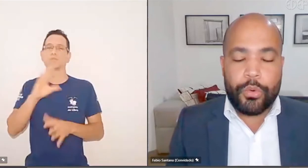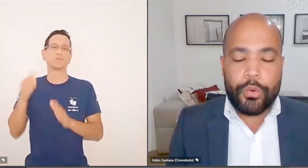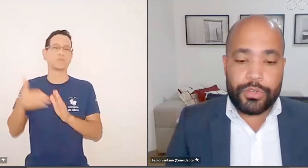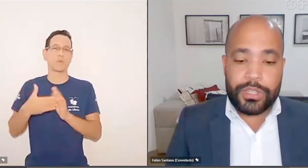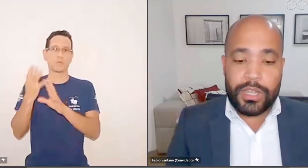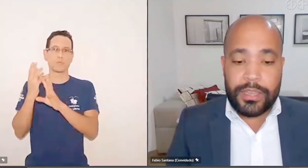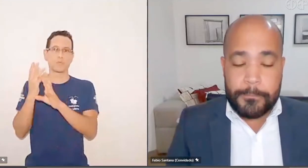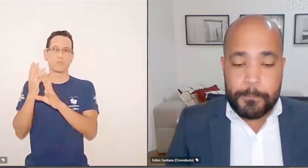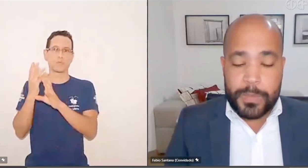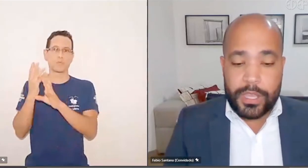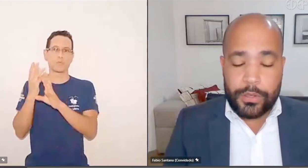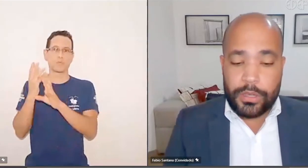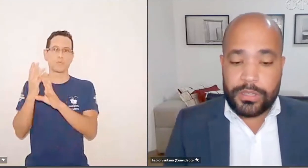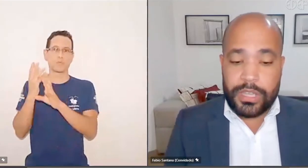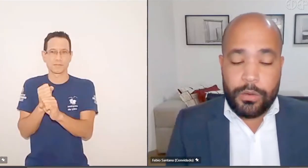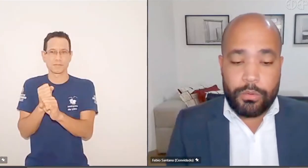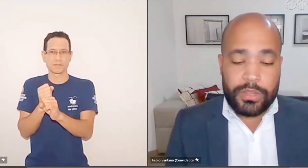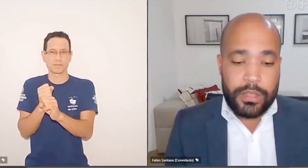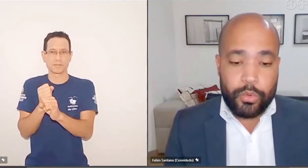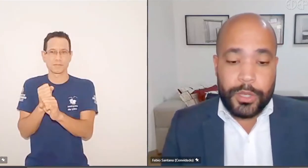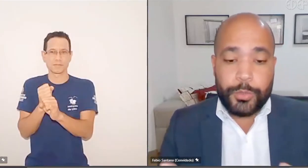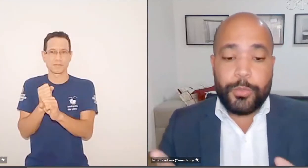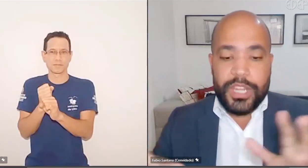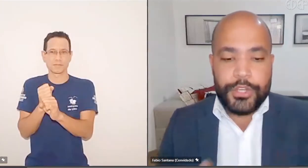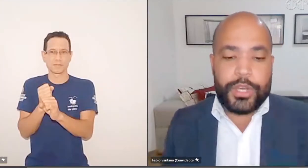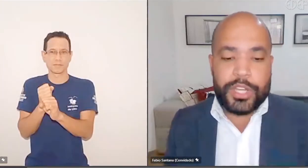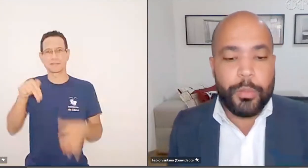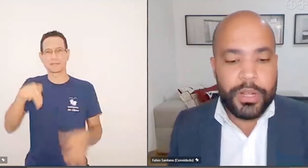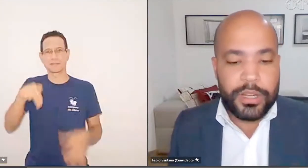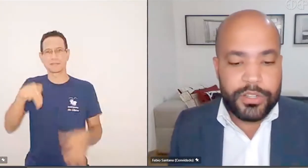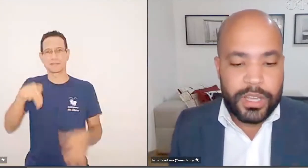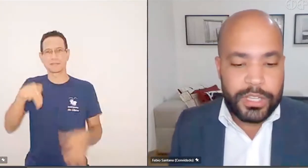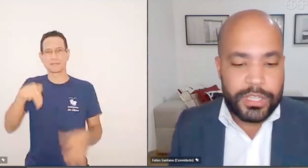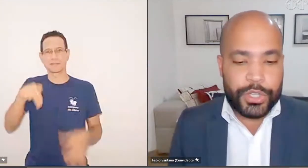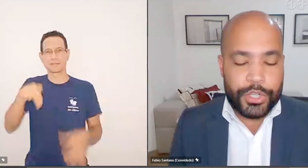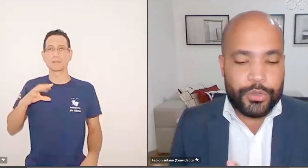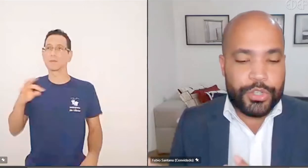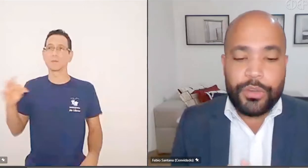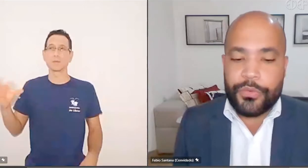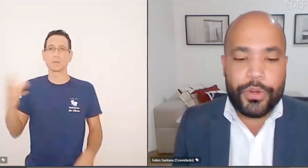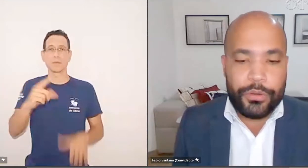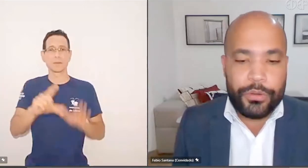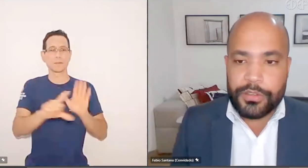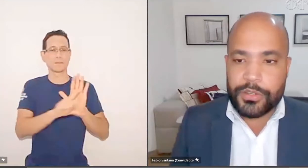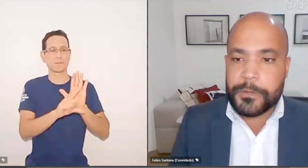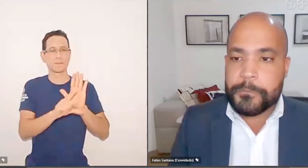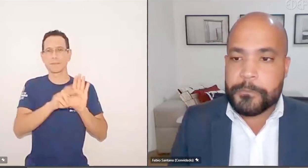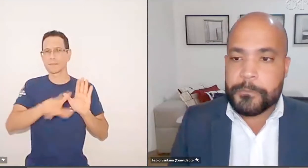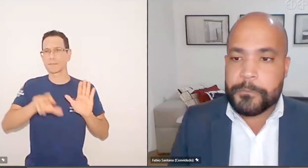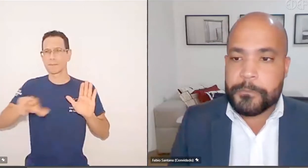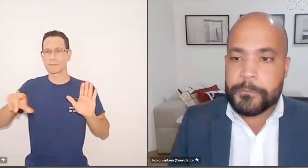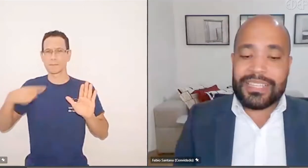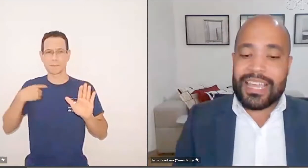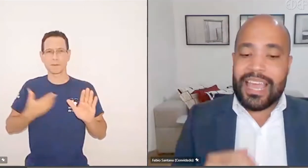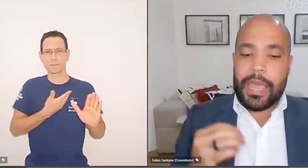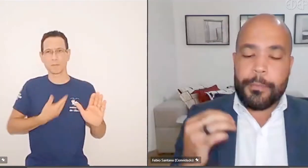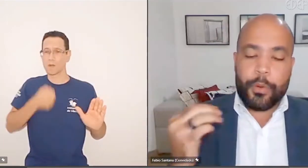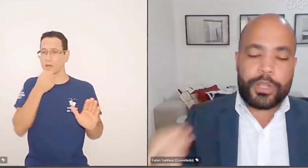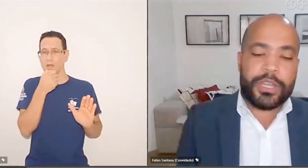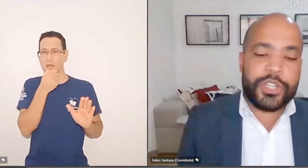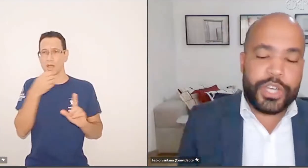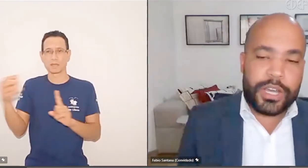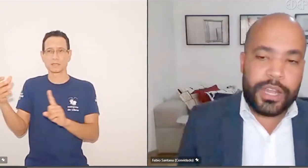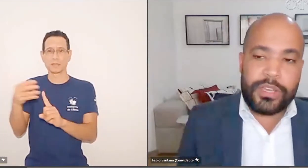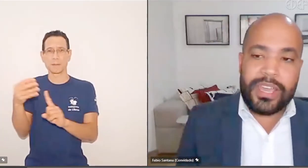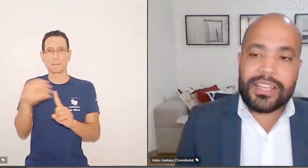que a administração da saúde tem e sem contar todas as políticas públicas, né, as questões que não foram demandadas. Então, mas